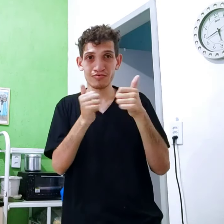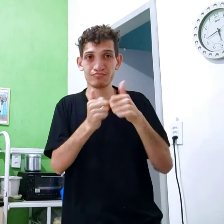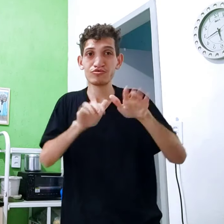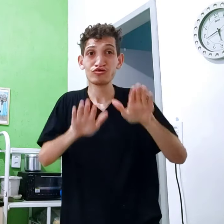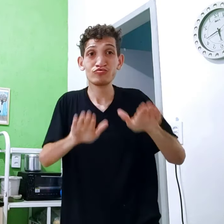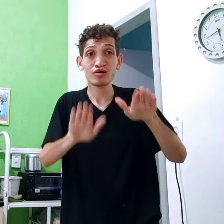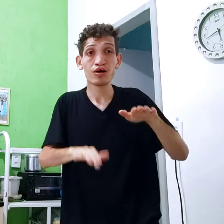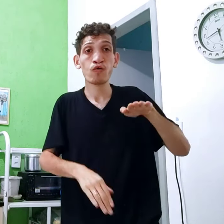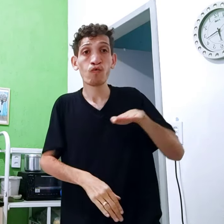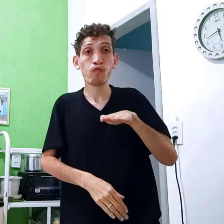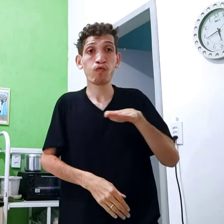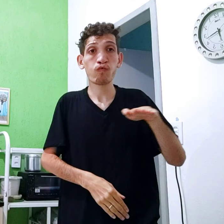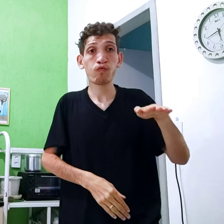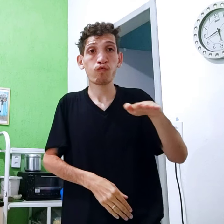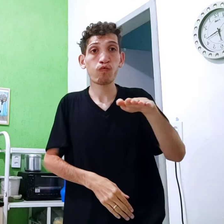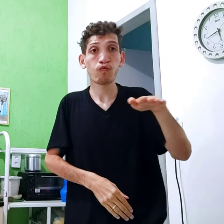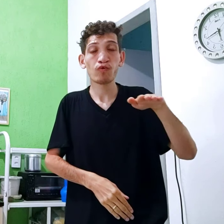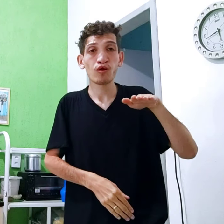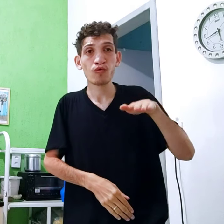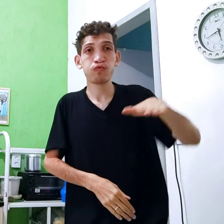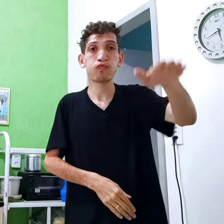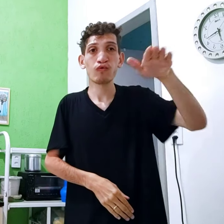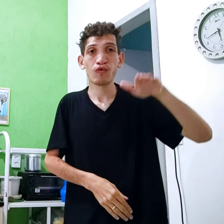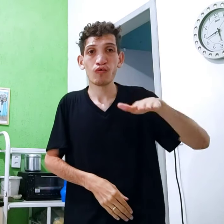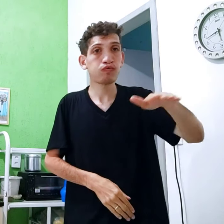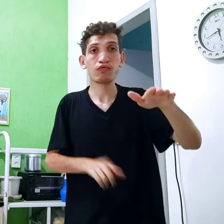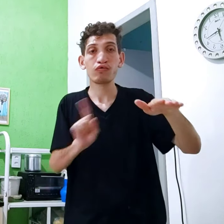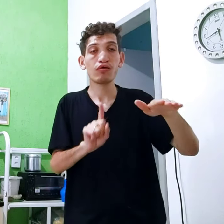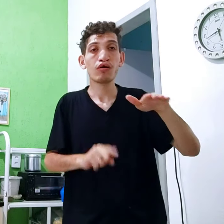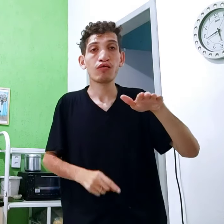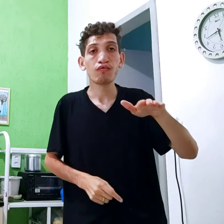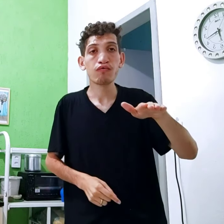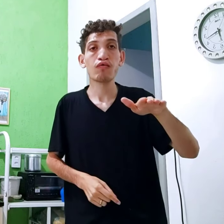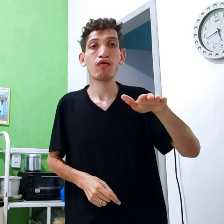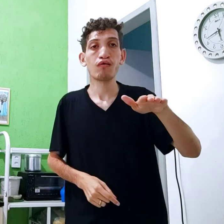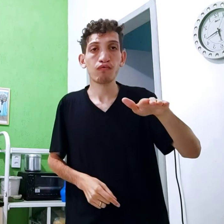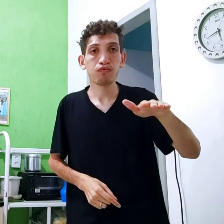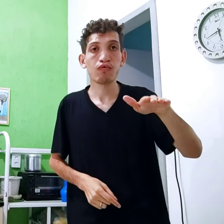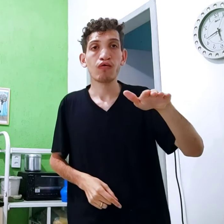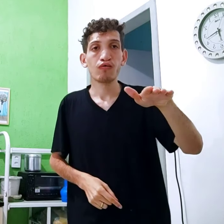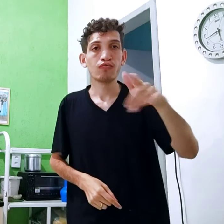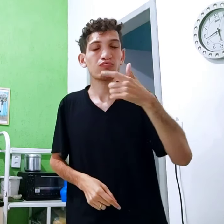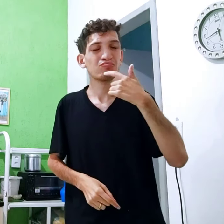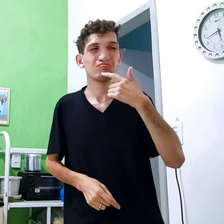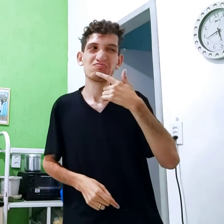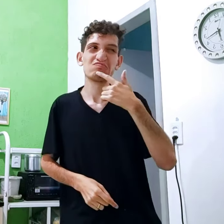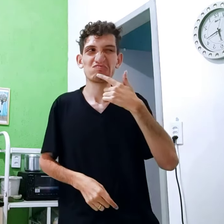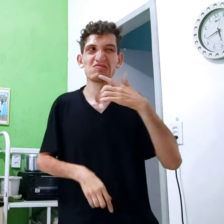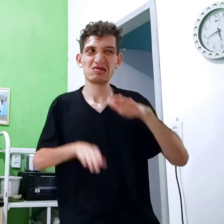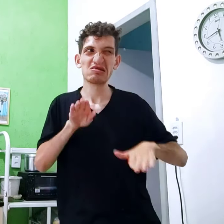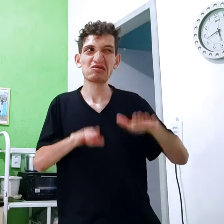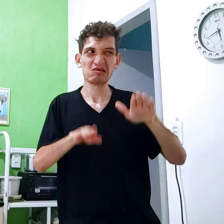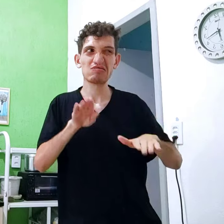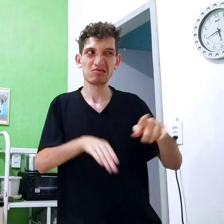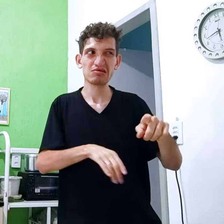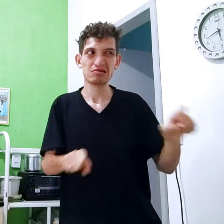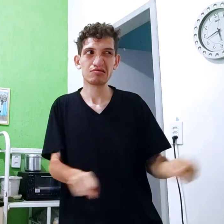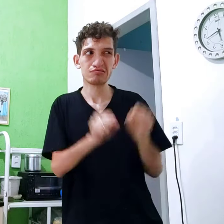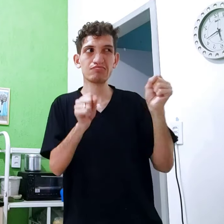O ônibus, Dois. Tá andando devagar. Não tá andando rápido. Tá andando bem devagar. Aí eu, Nossa!